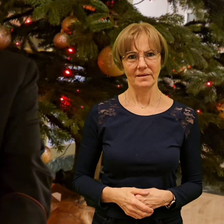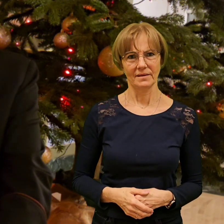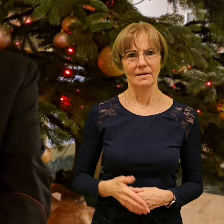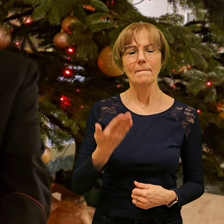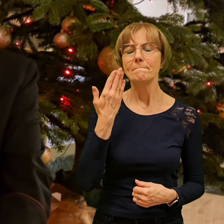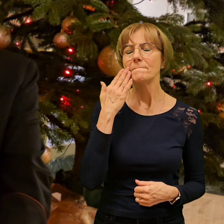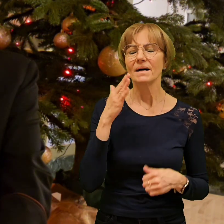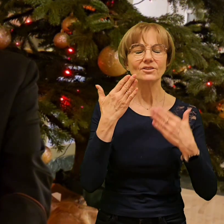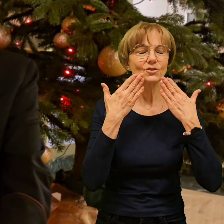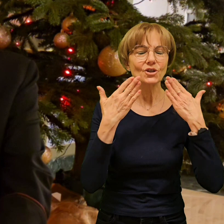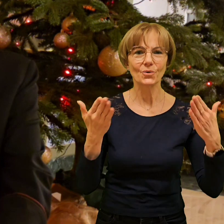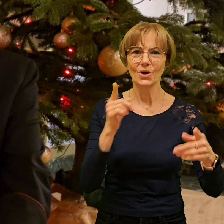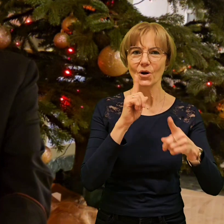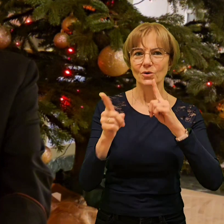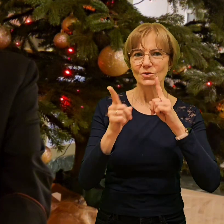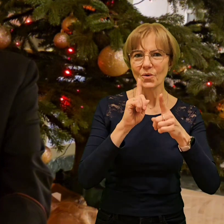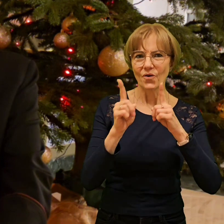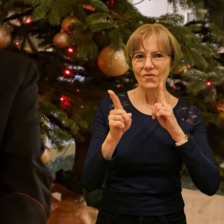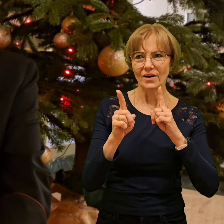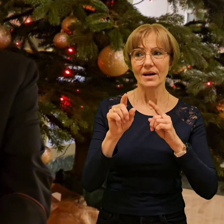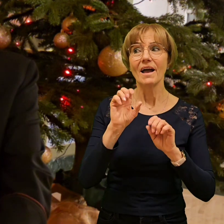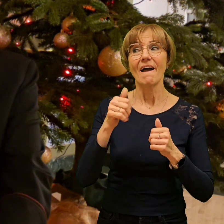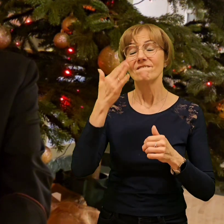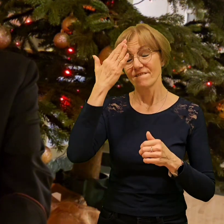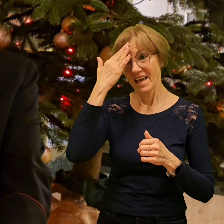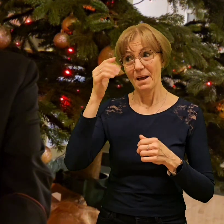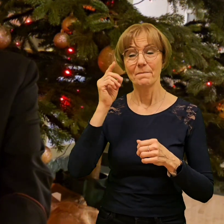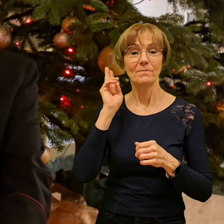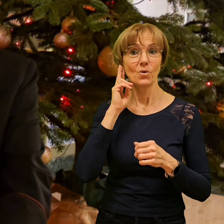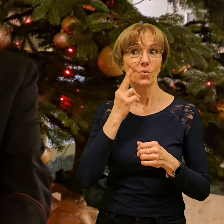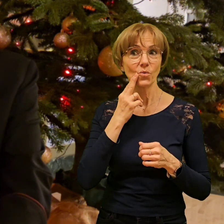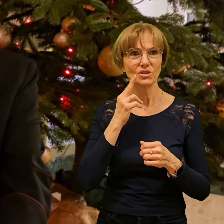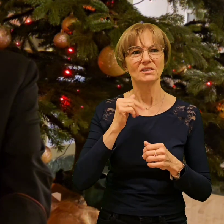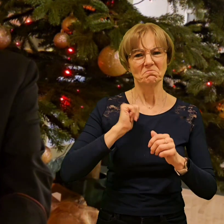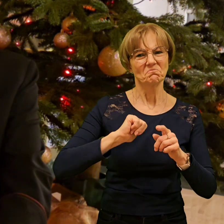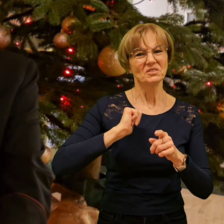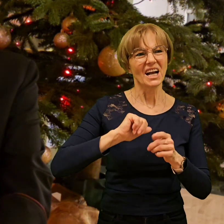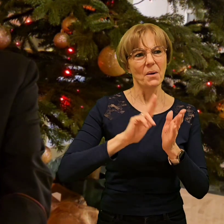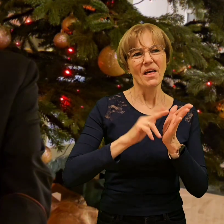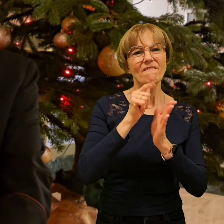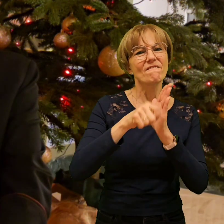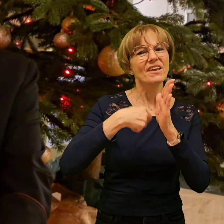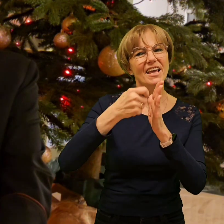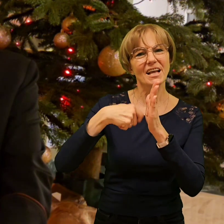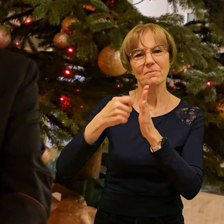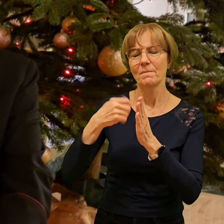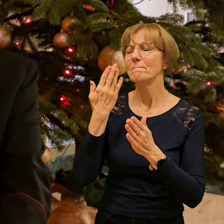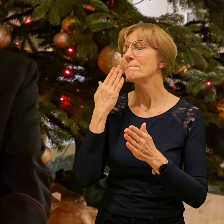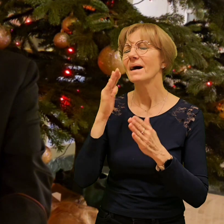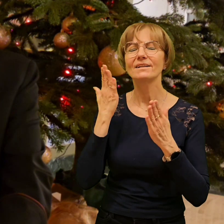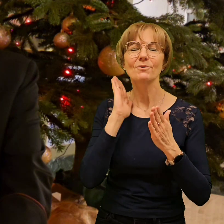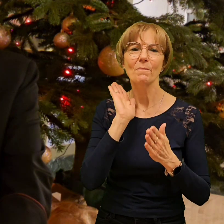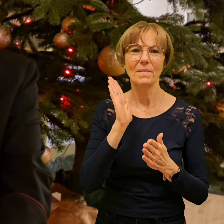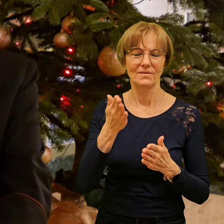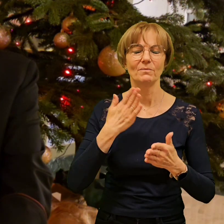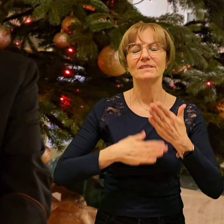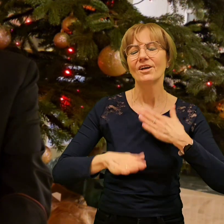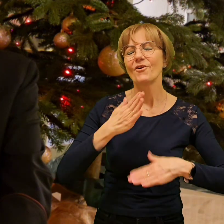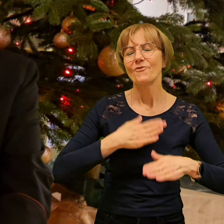niesłyszący już czekają na film i będą bardzo się cieszyli podczas oglądania, że mogli się dowiedzieć czegoś więcej z życia swojego